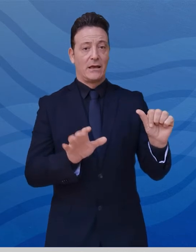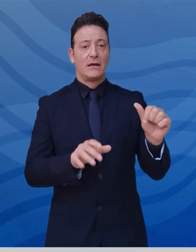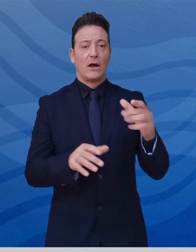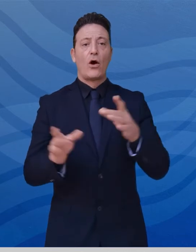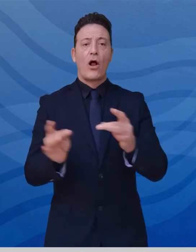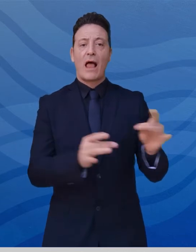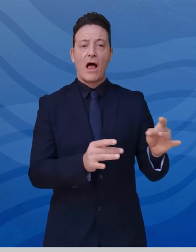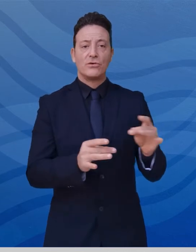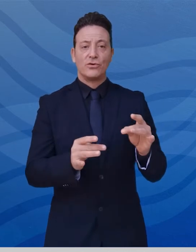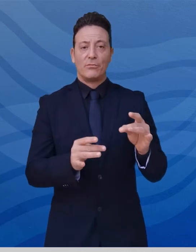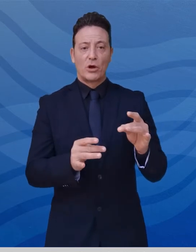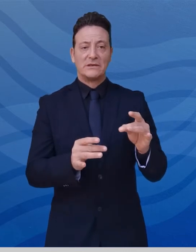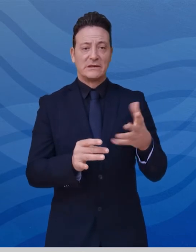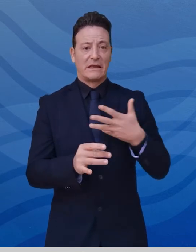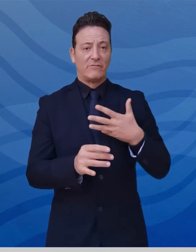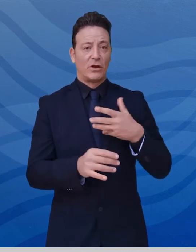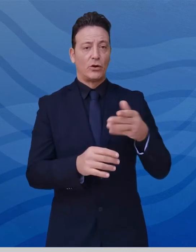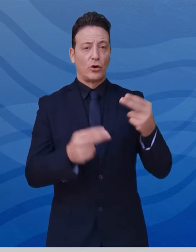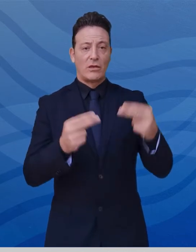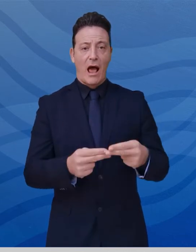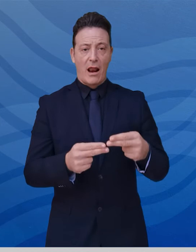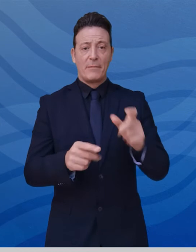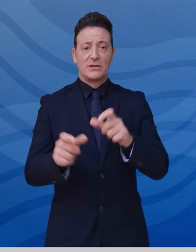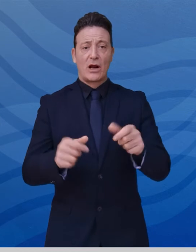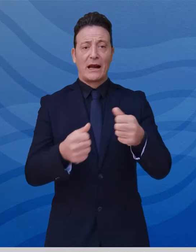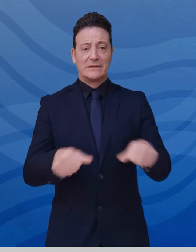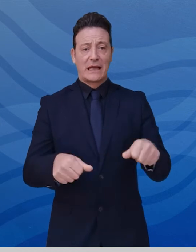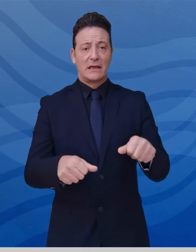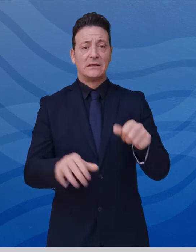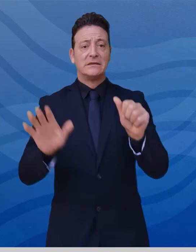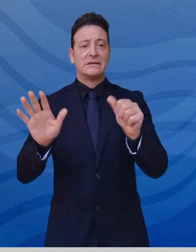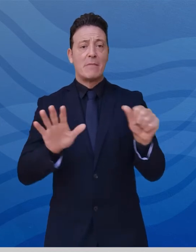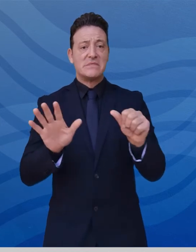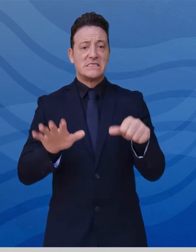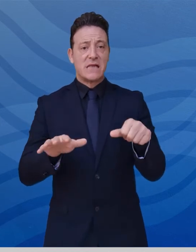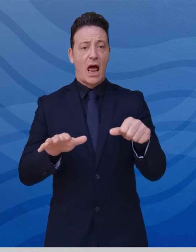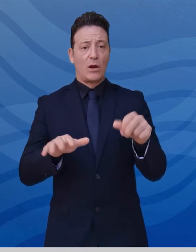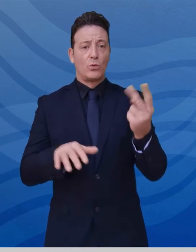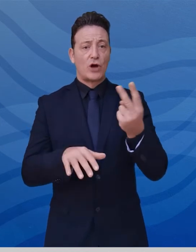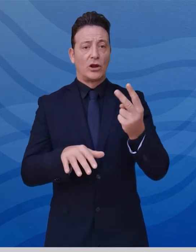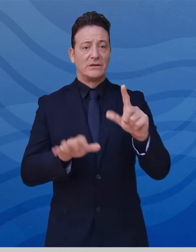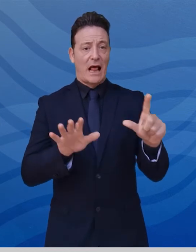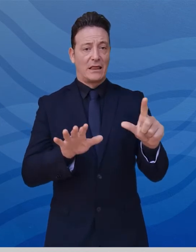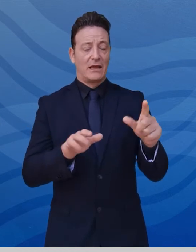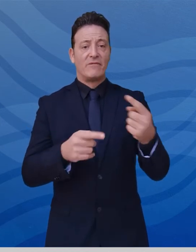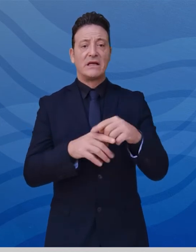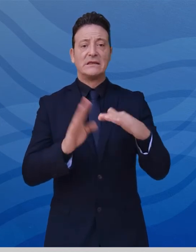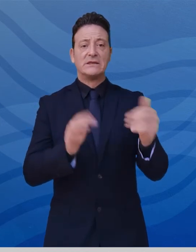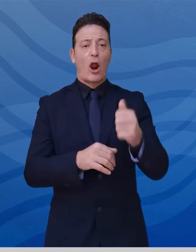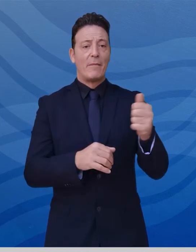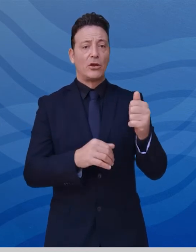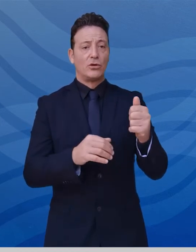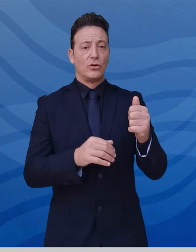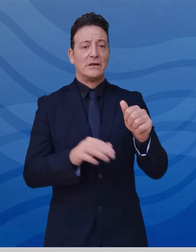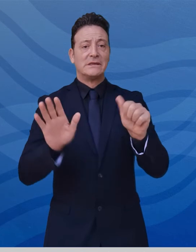totali sul territorio sono residenti, sono 6.207, mentre quelli in isolamento domiciliare